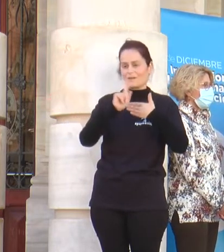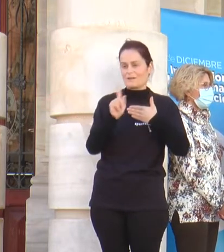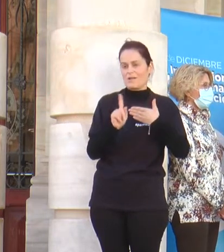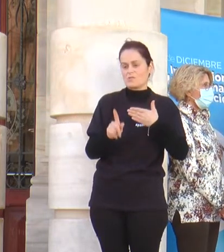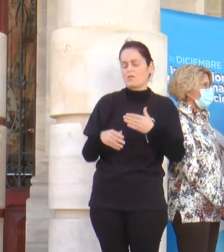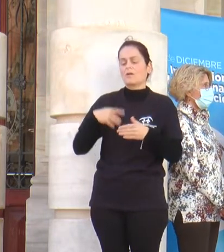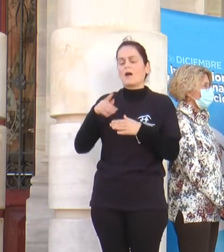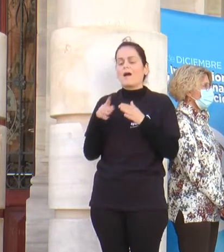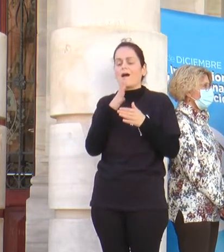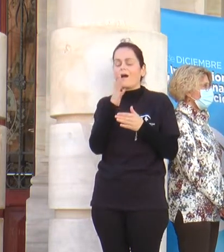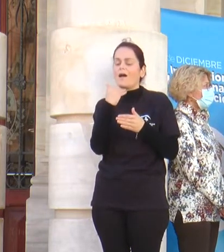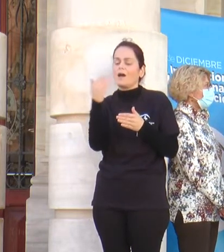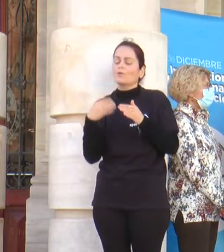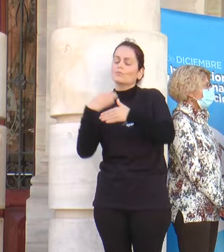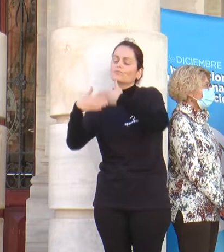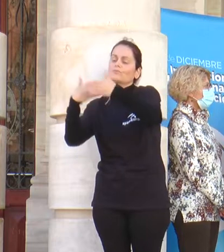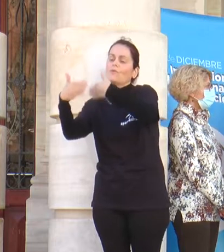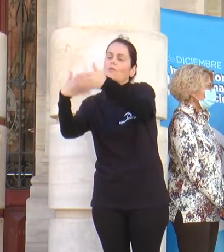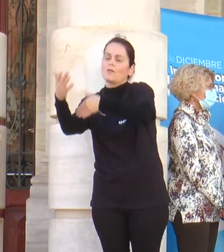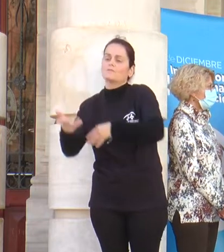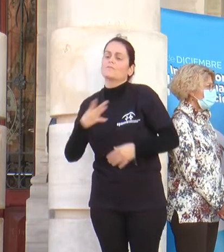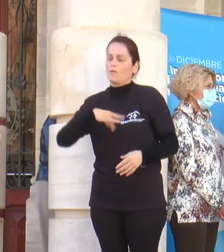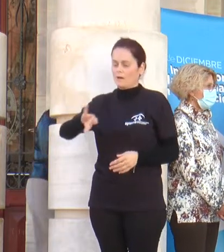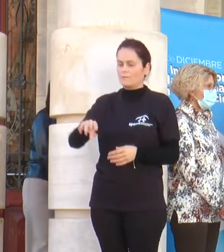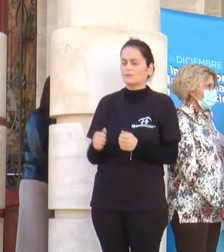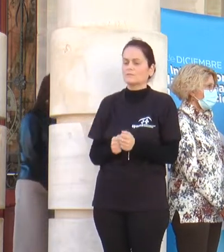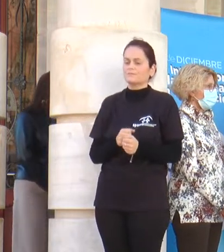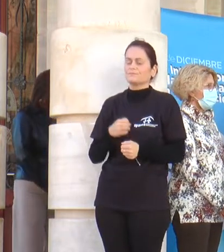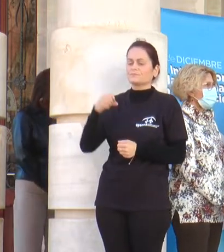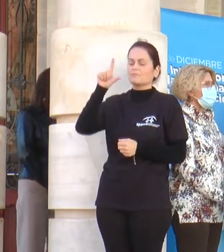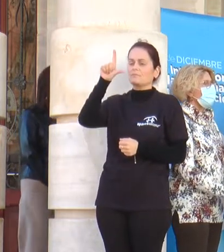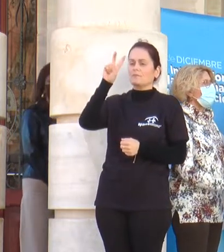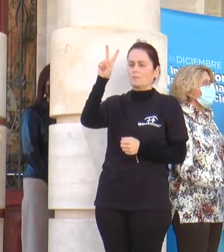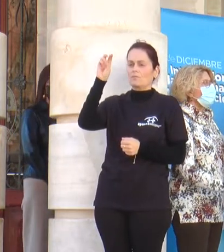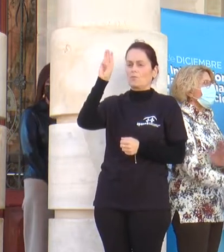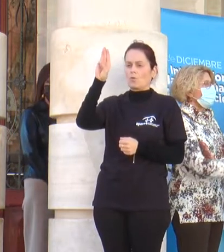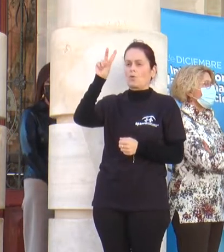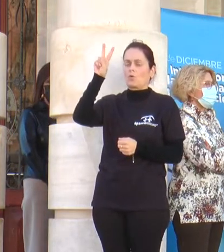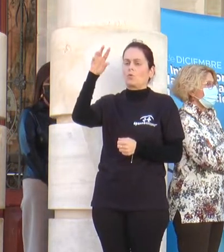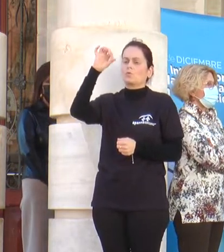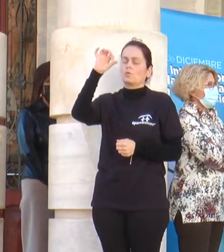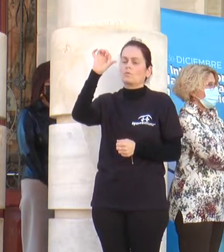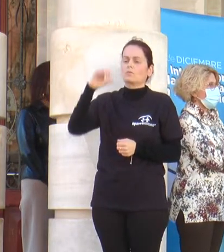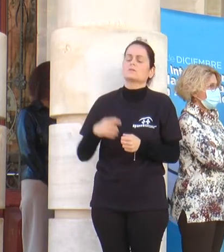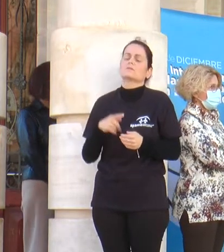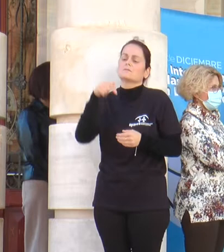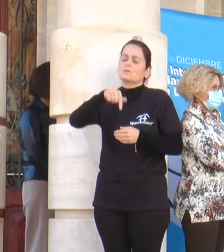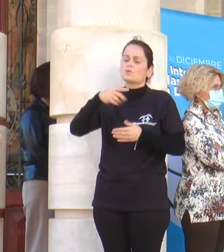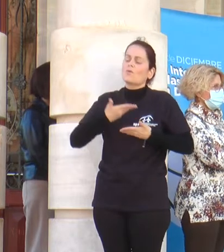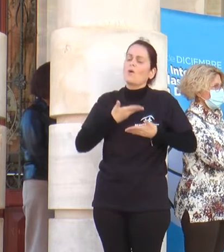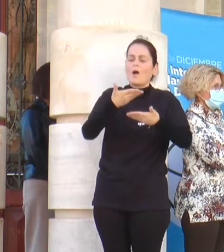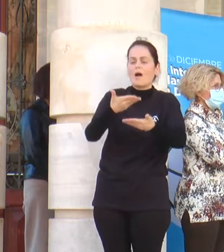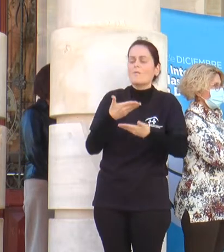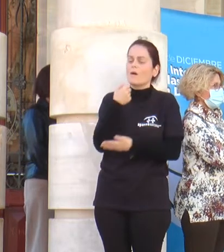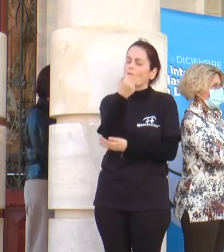avanzar. Aportación de ALEA Lupus. Desde ALEA Lupus todo nuestro apoyo